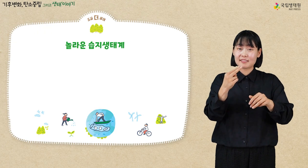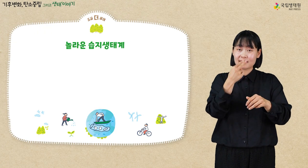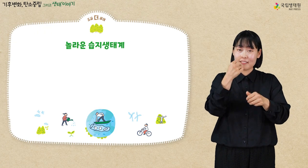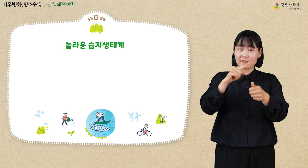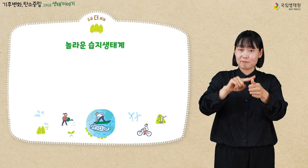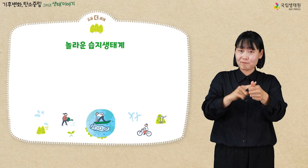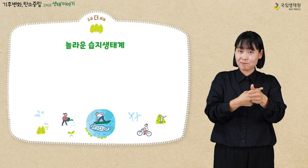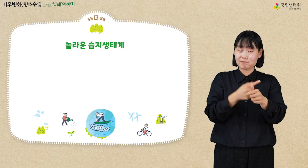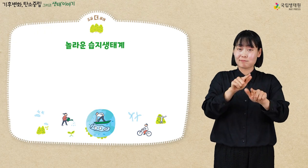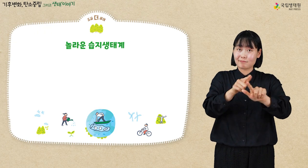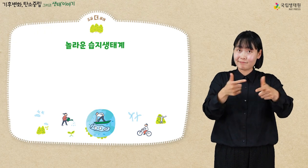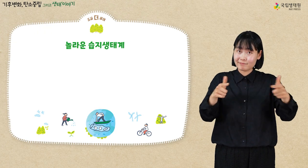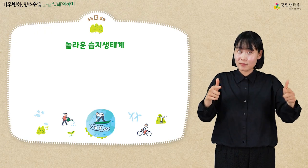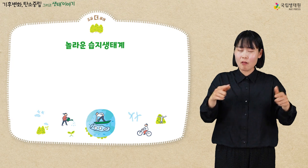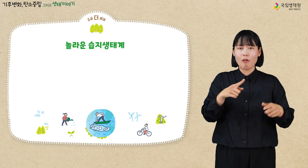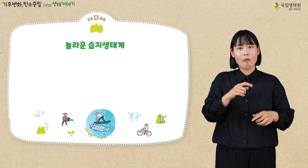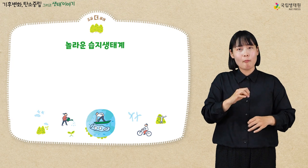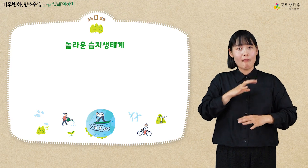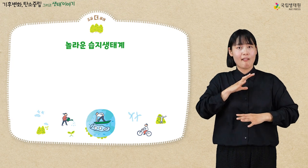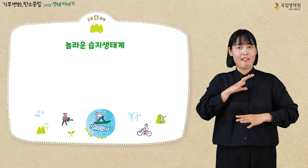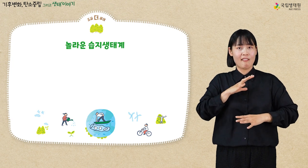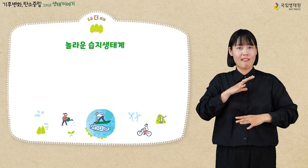놀라운 습지 생태계